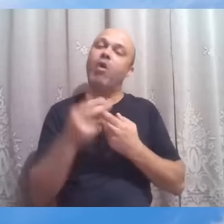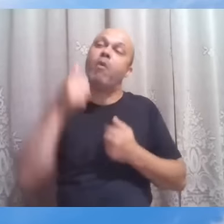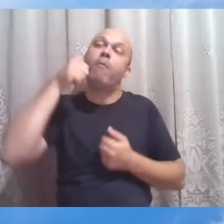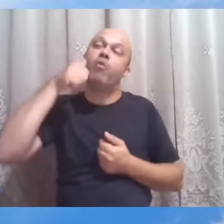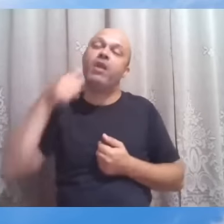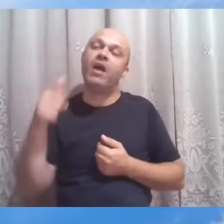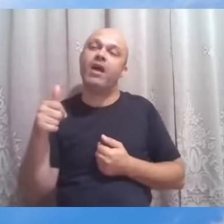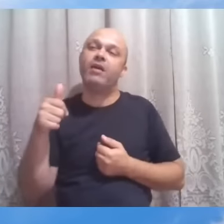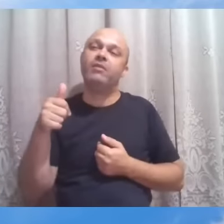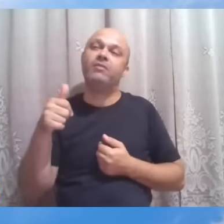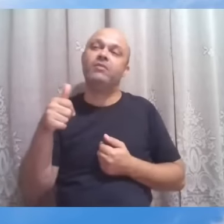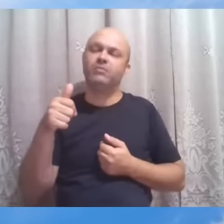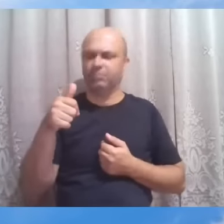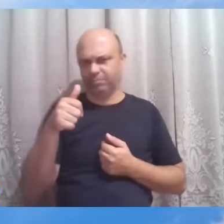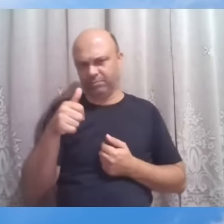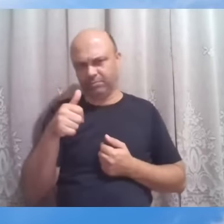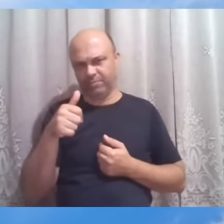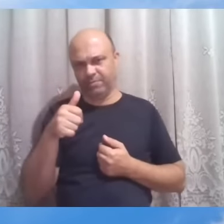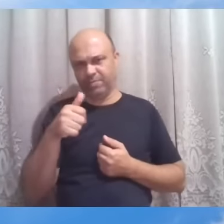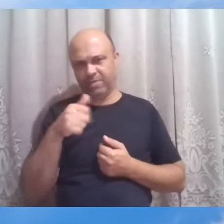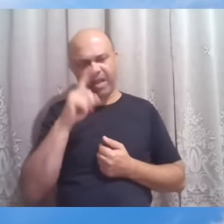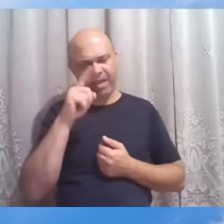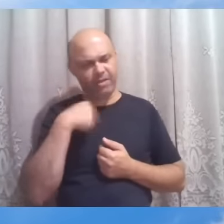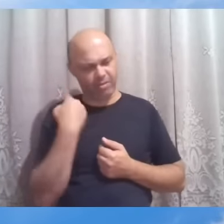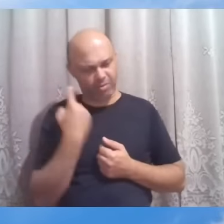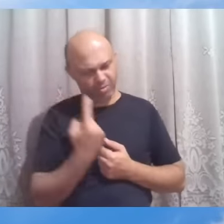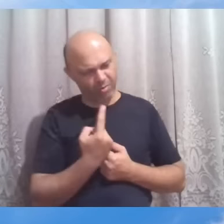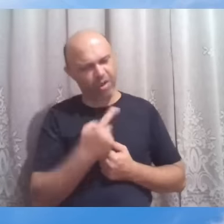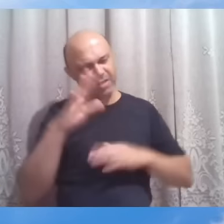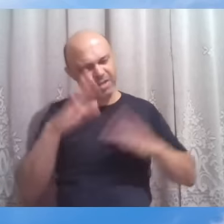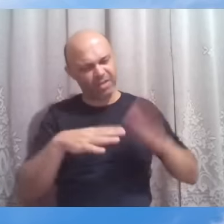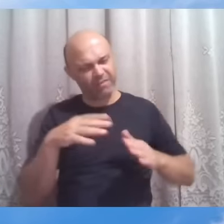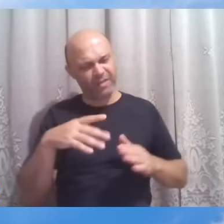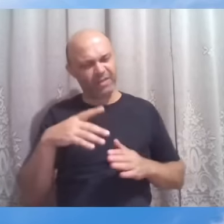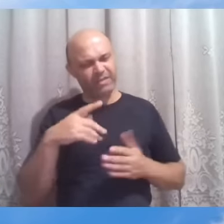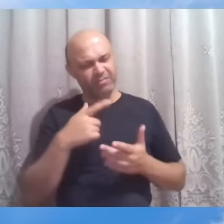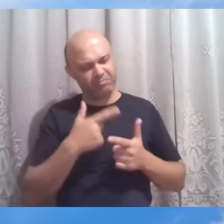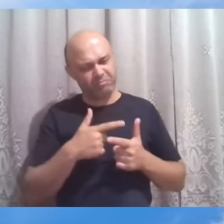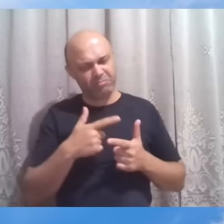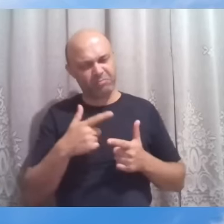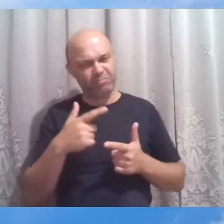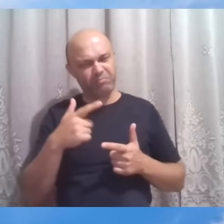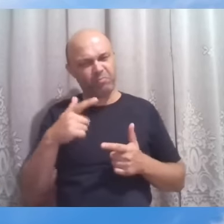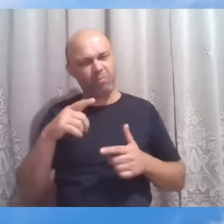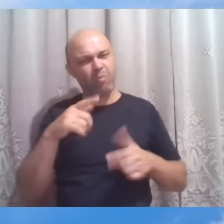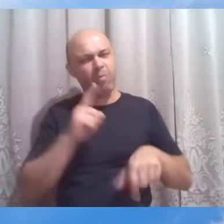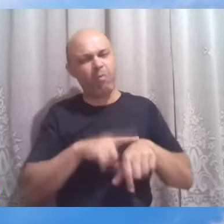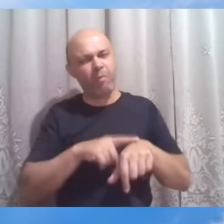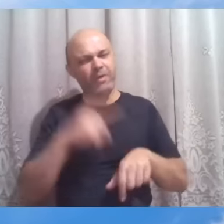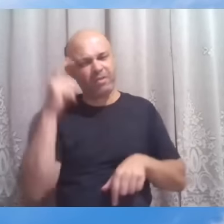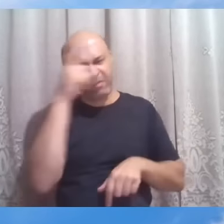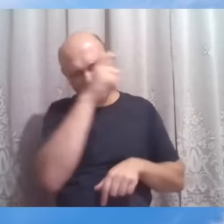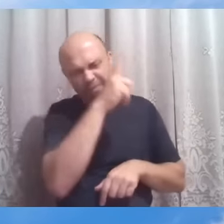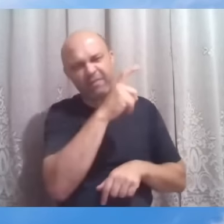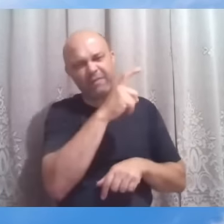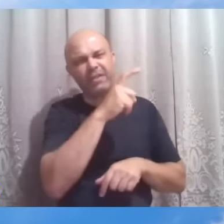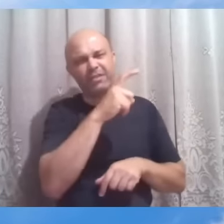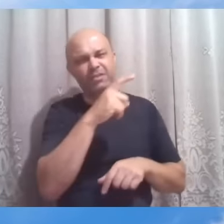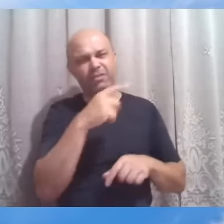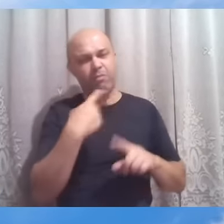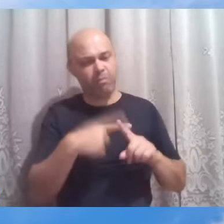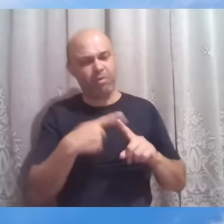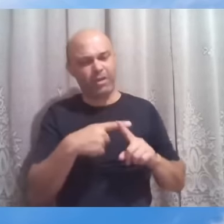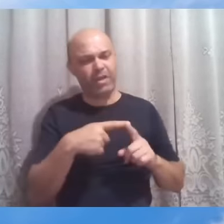os que estamos vindo de situações difíceis, de quedas anteriores, de ilusões que abraçávamos no paganismo do mundo que não está